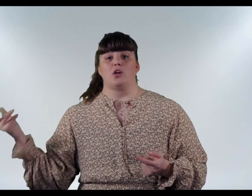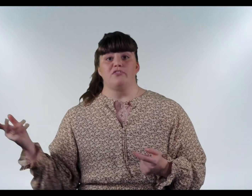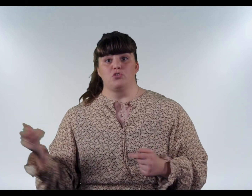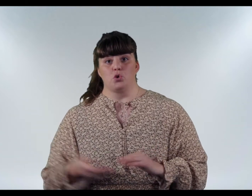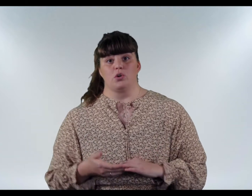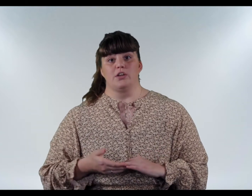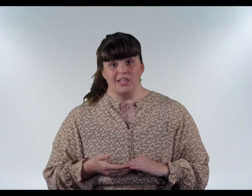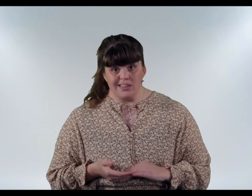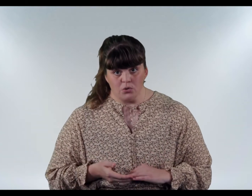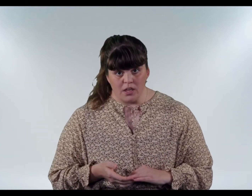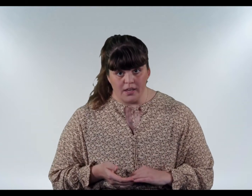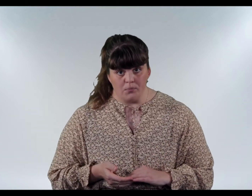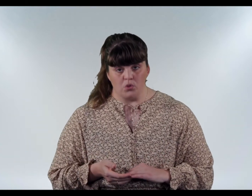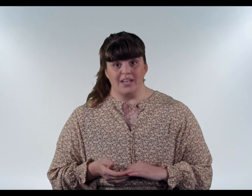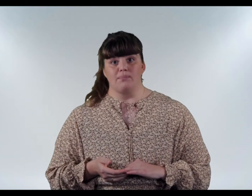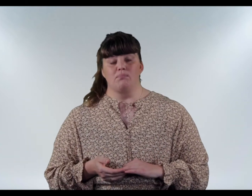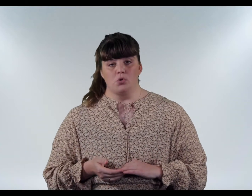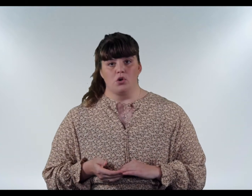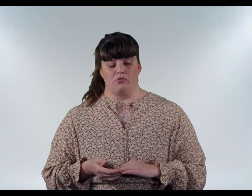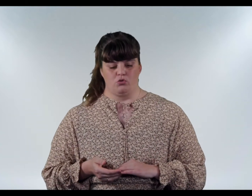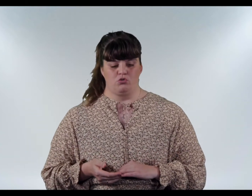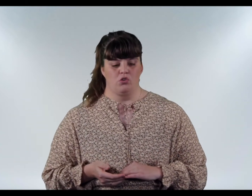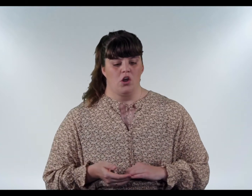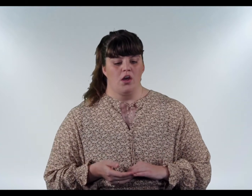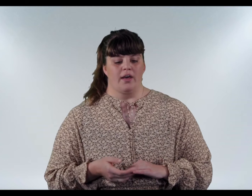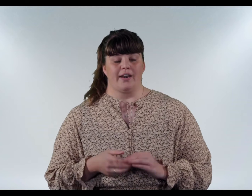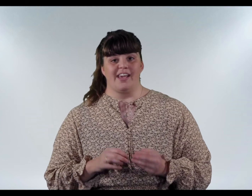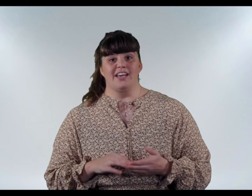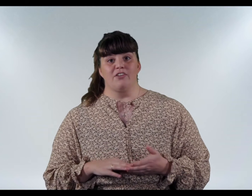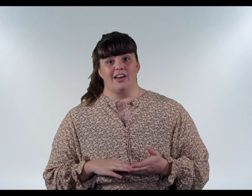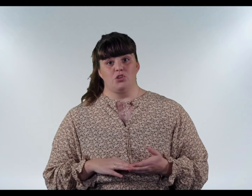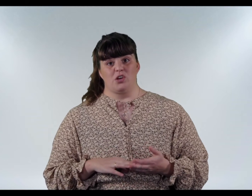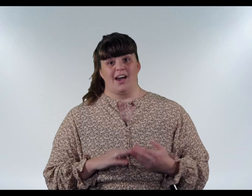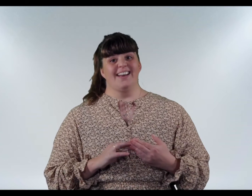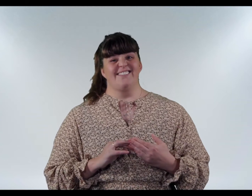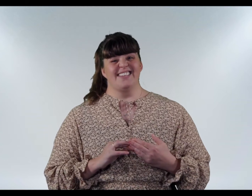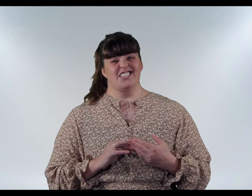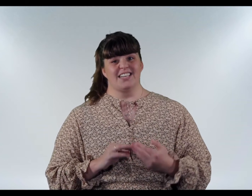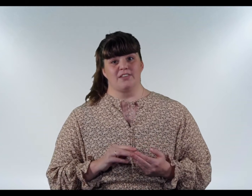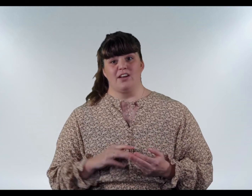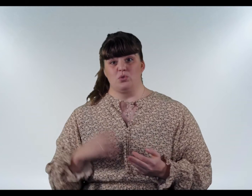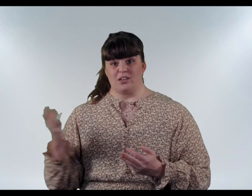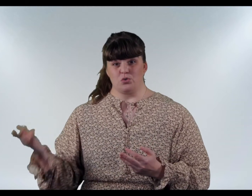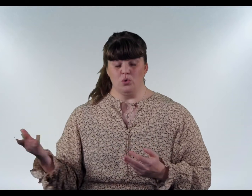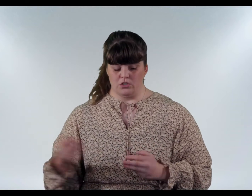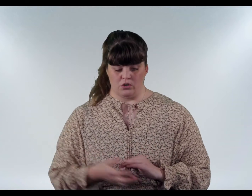aftur og hún líður illa út að í, og þetta er mjög mónt. Það neikvæði leiðtói að hann er víst til þess að fara út í eitthvað svoleiðslugl.